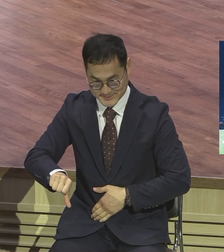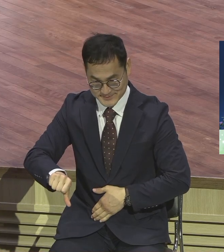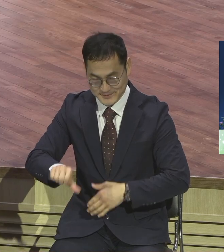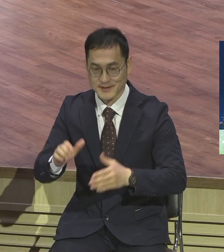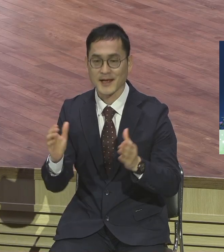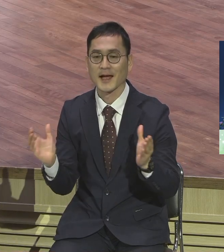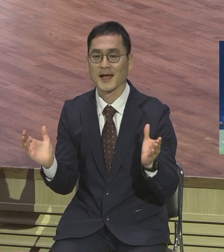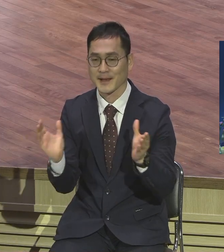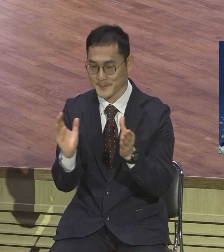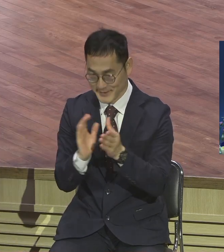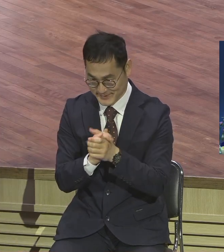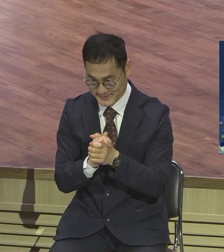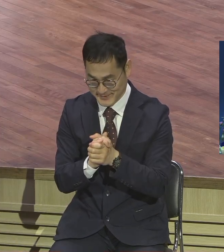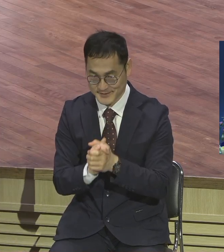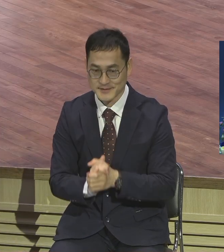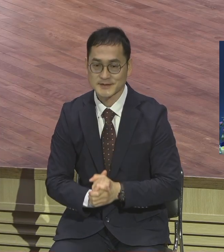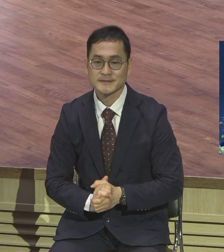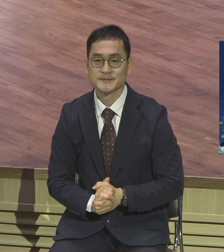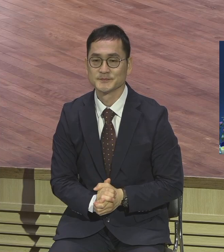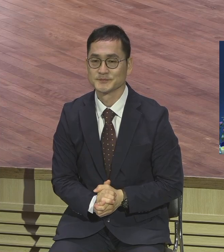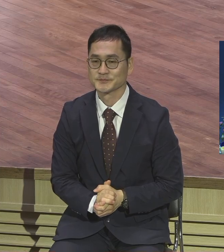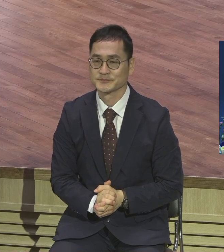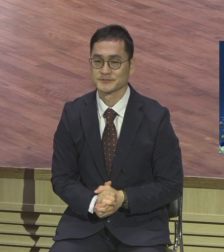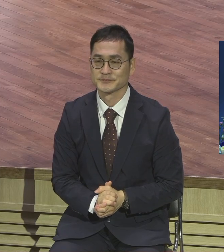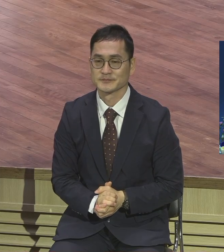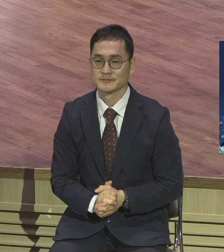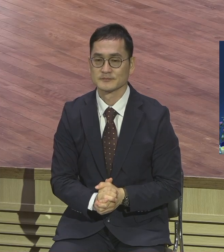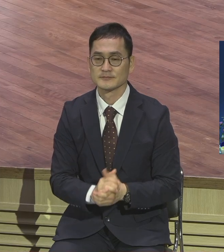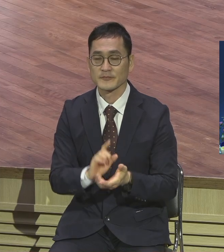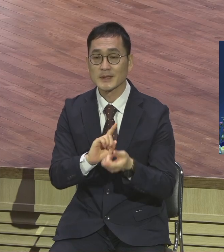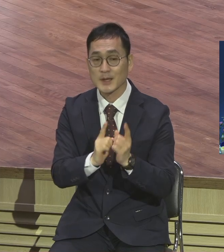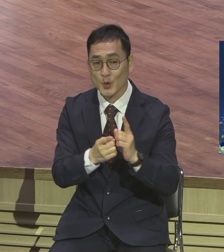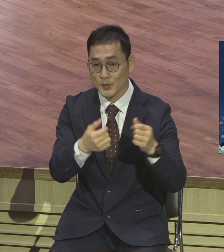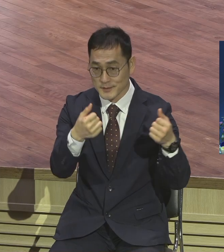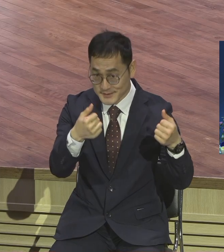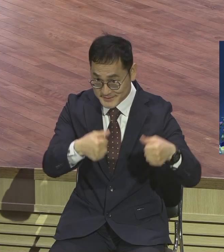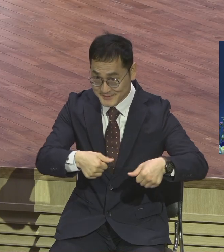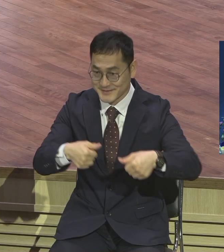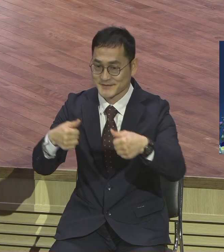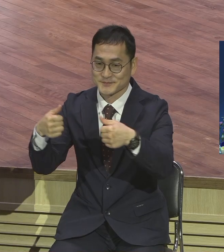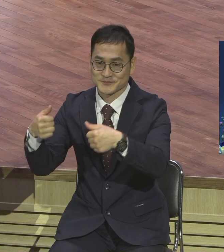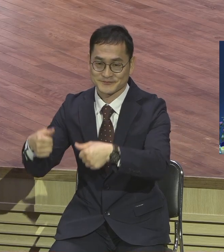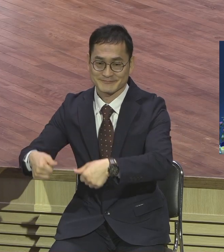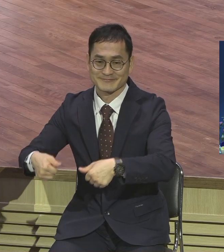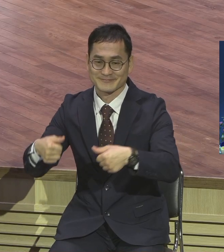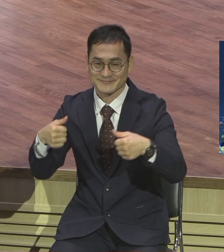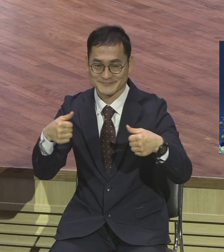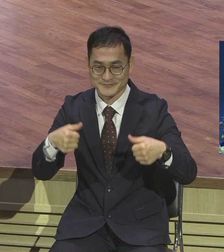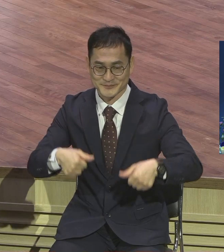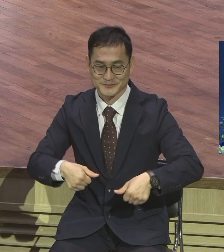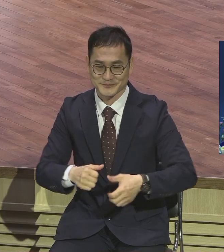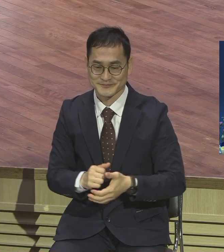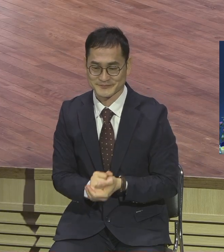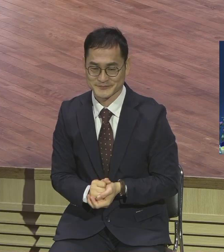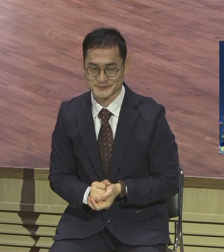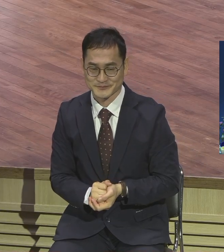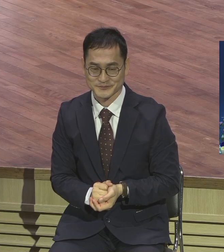아멘 우리 해외의 신도들 또 성교사님들 모두 다 서로 다 같이 온라인 또